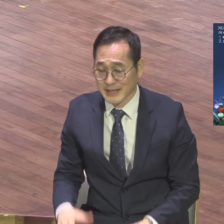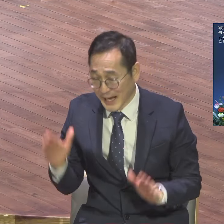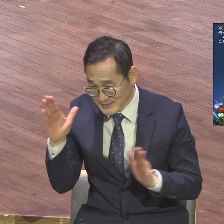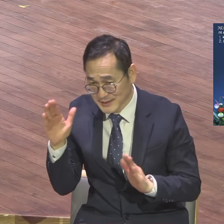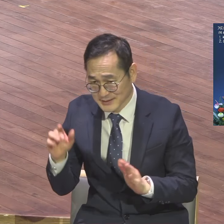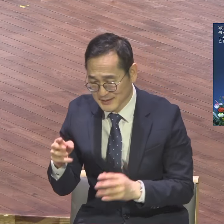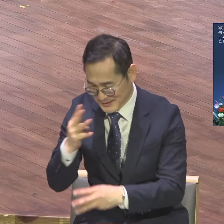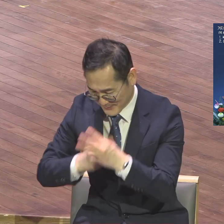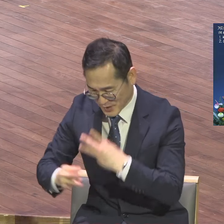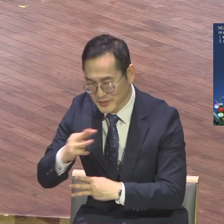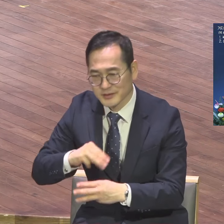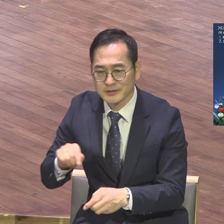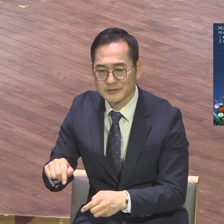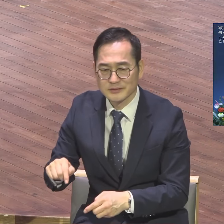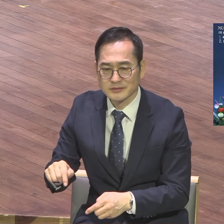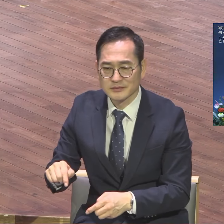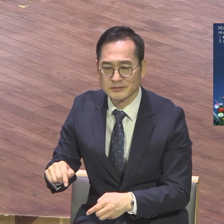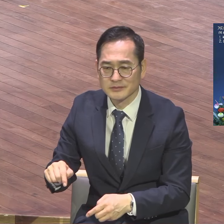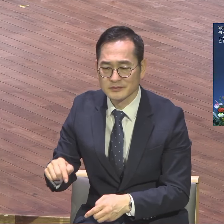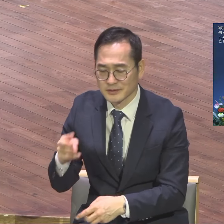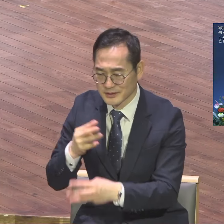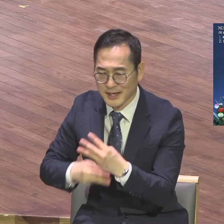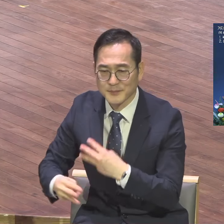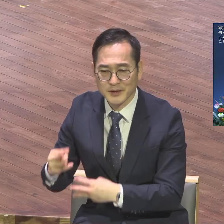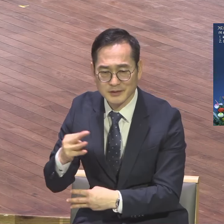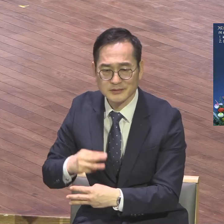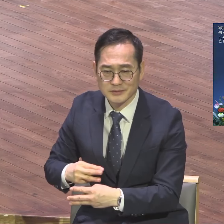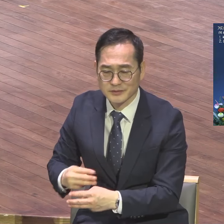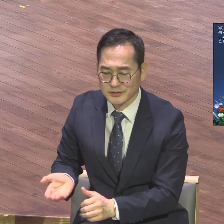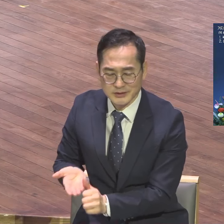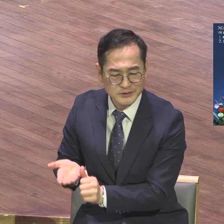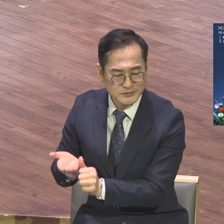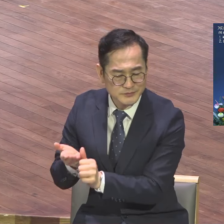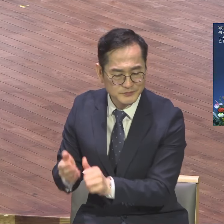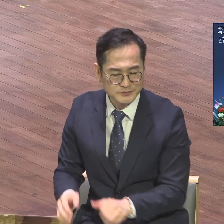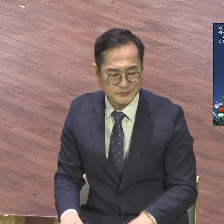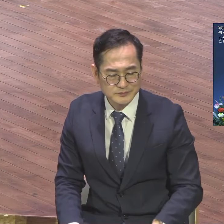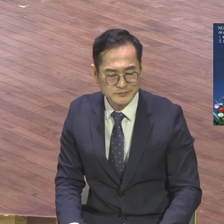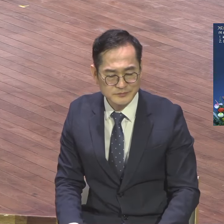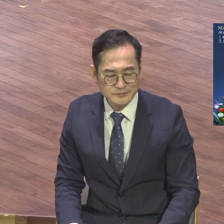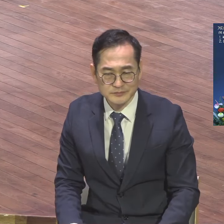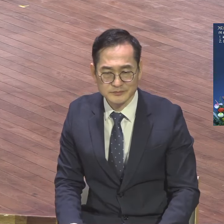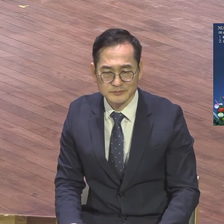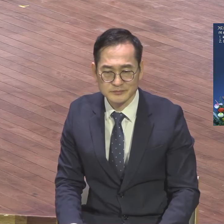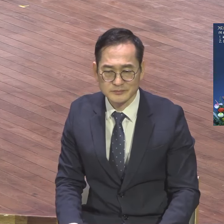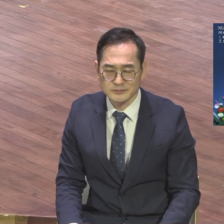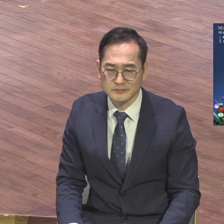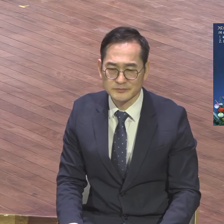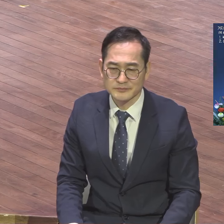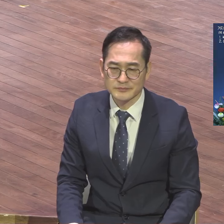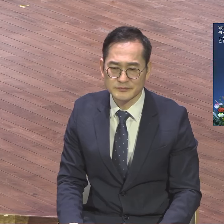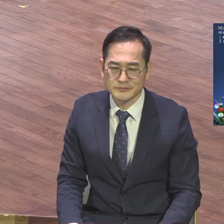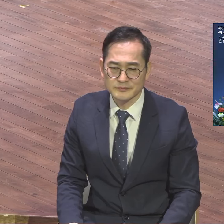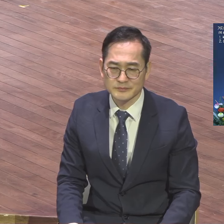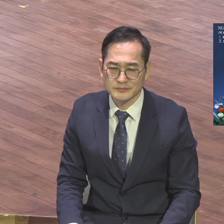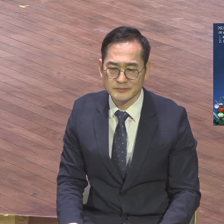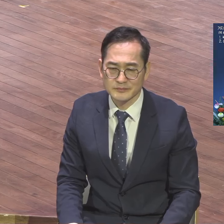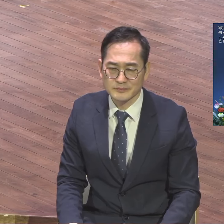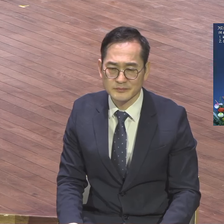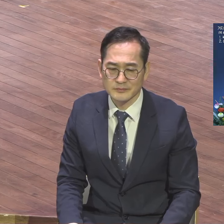지금 GOD 멤버 중 하나가 싸움 피한다고 오늘 준비하고 난리모인데 이방인의 뜰 아이들의